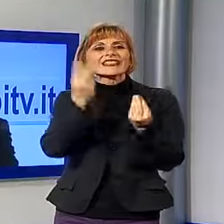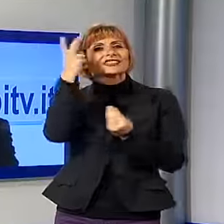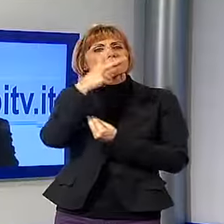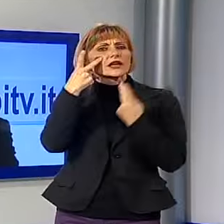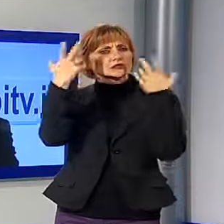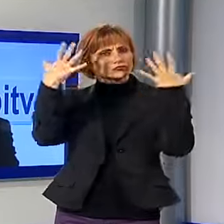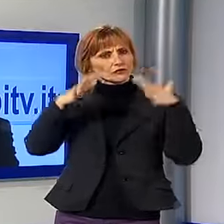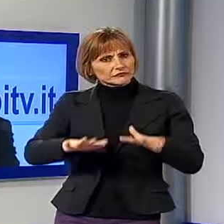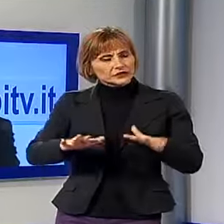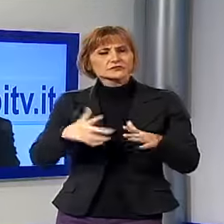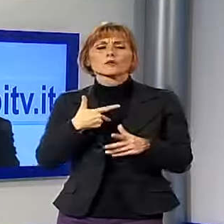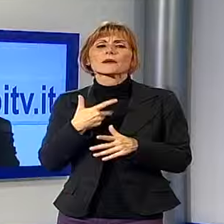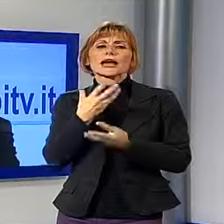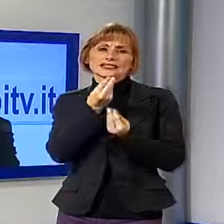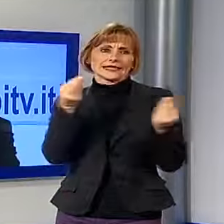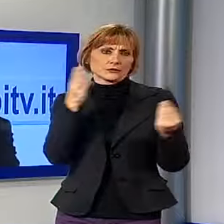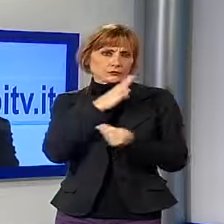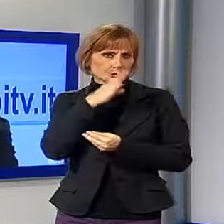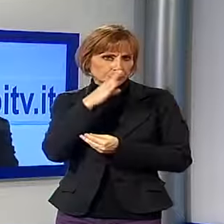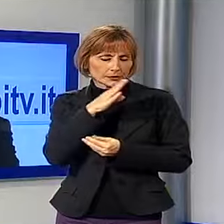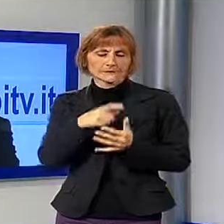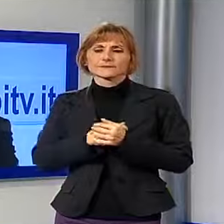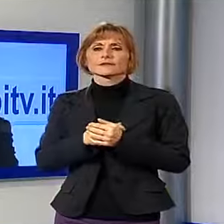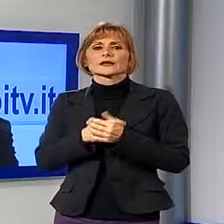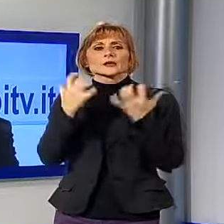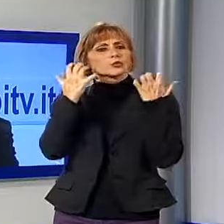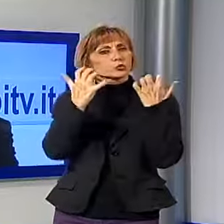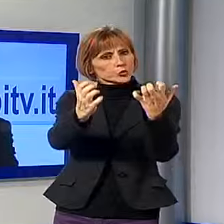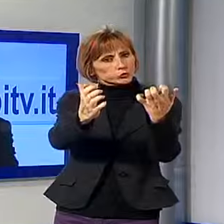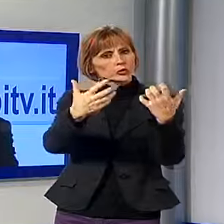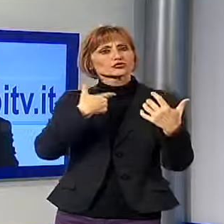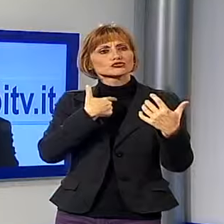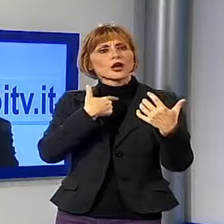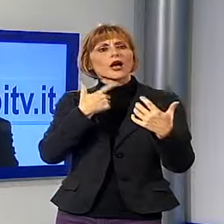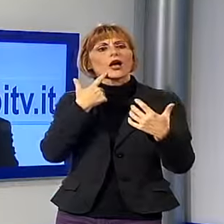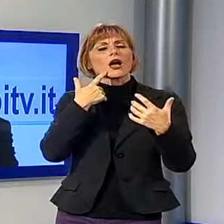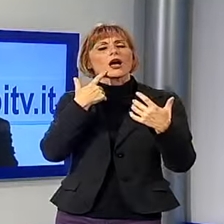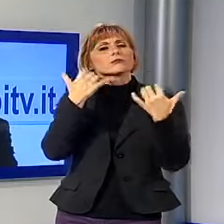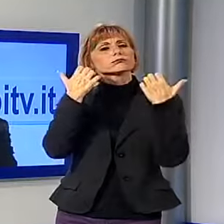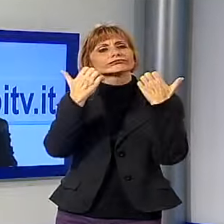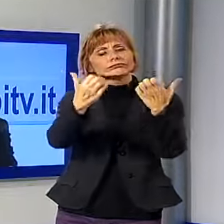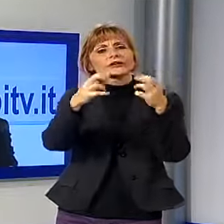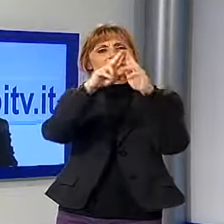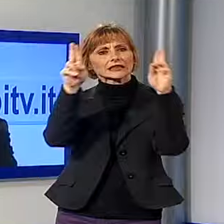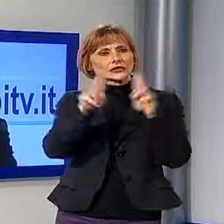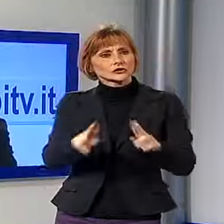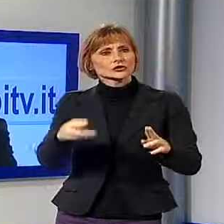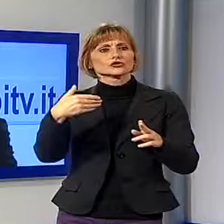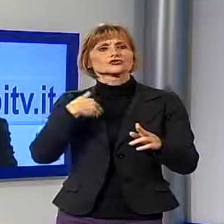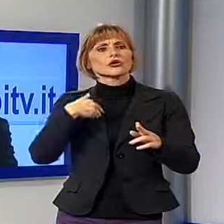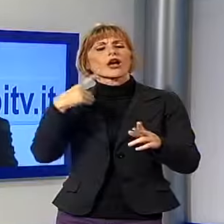visto che il pubblico che abbiamo per il Fotolux è un pubblico internazionale, perché abbiamo i foto editor e